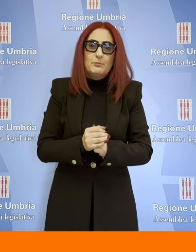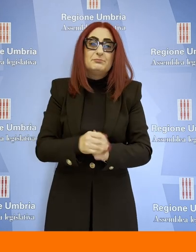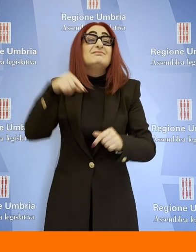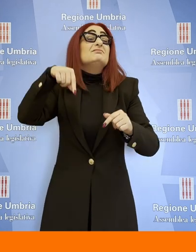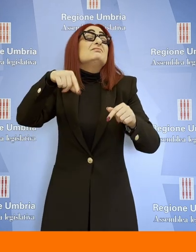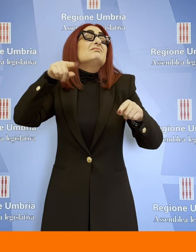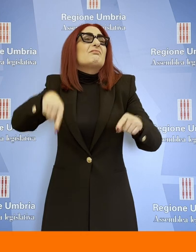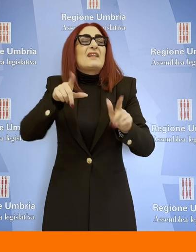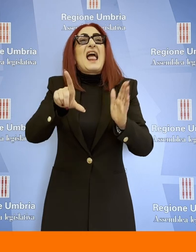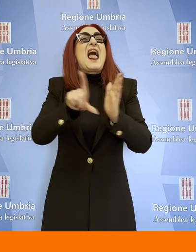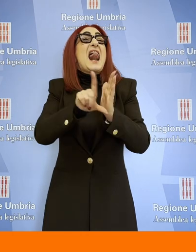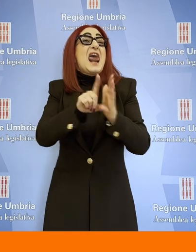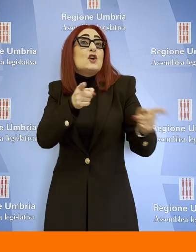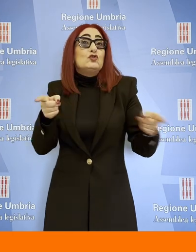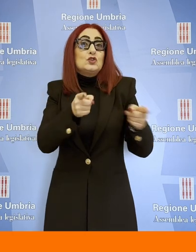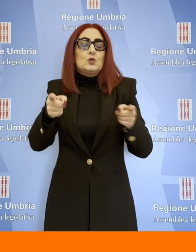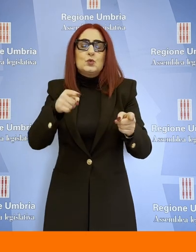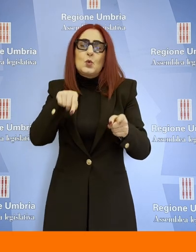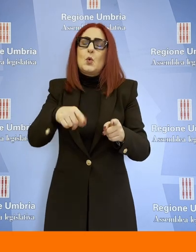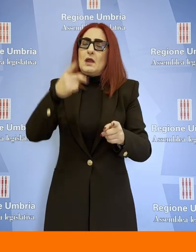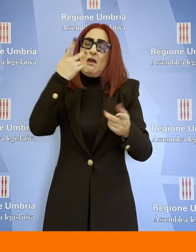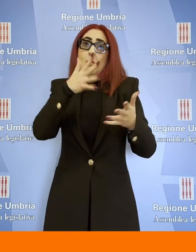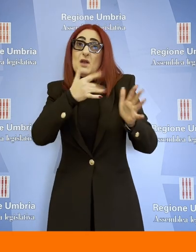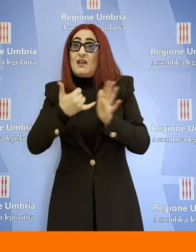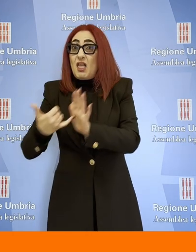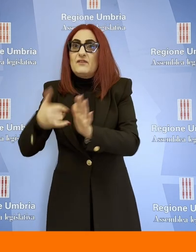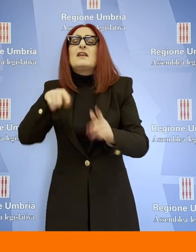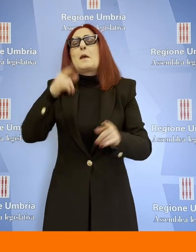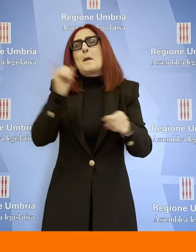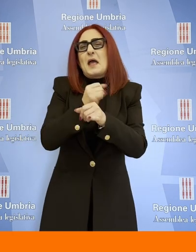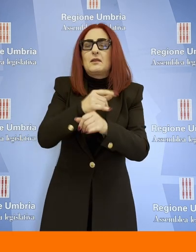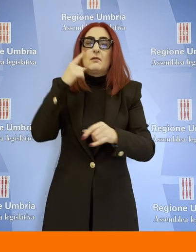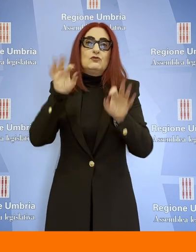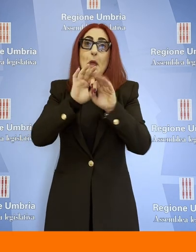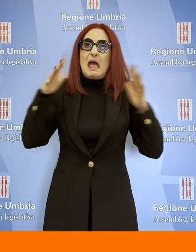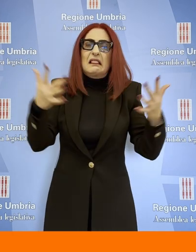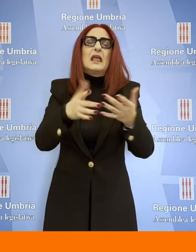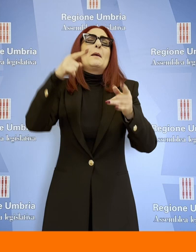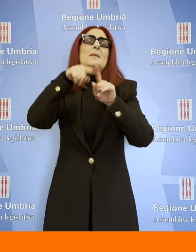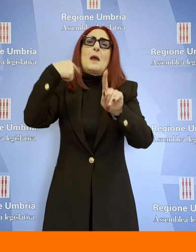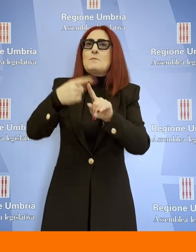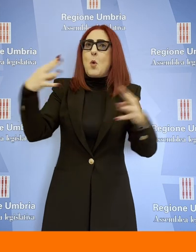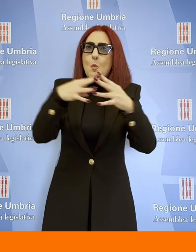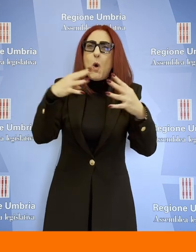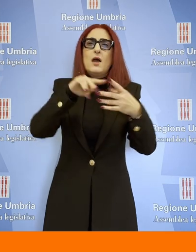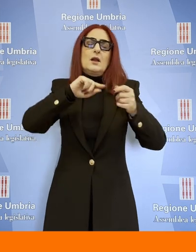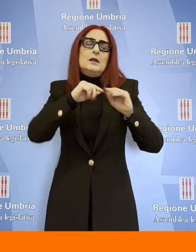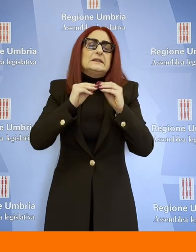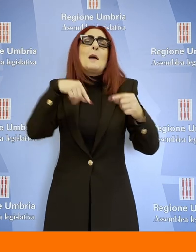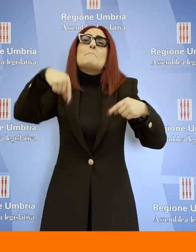di questa legislatura, una legislatura molto particolare, attrezzata da pandemie, da guerre, ma che è riuscita, per questo per me è un onore esserne